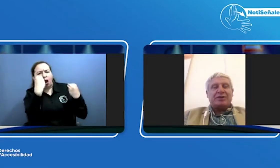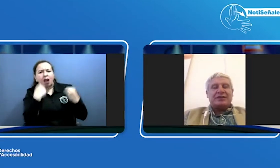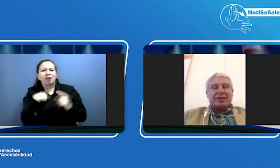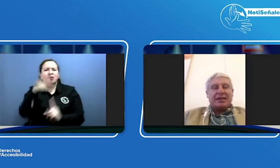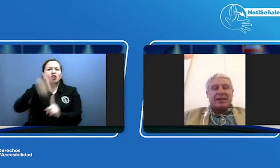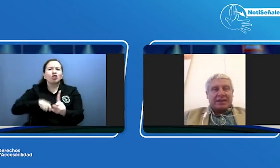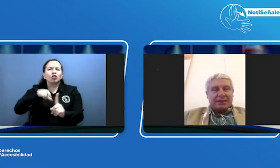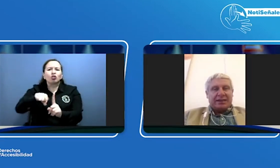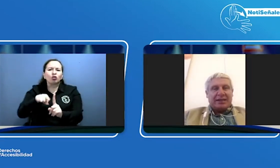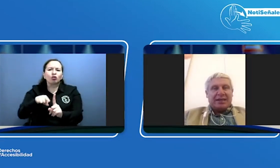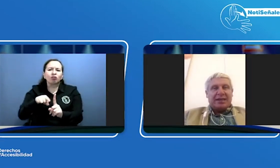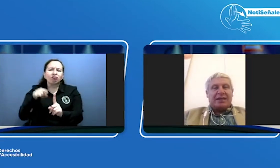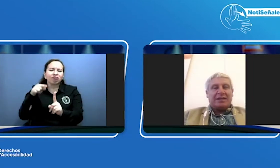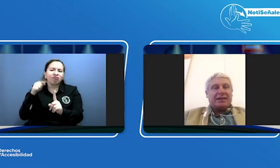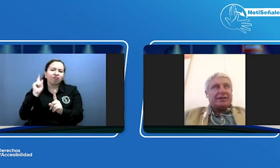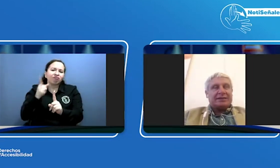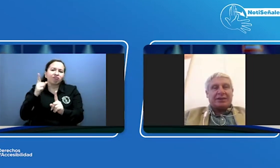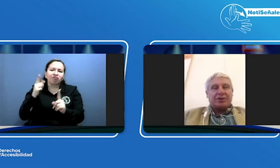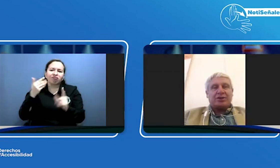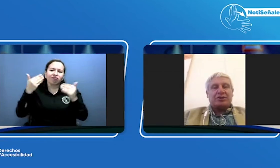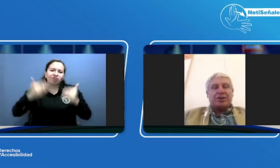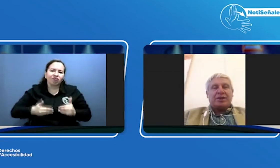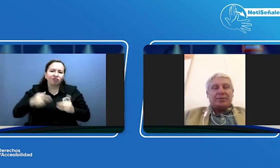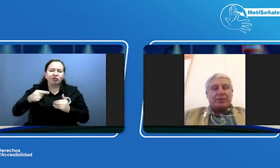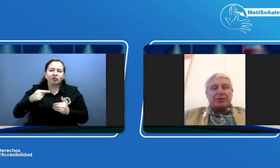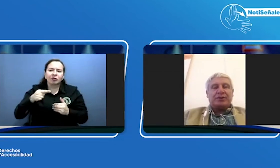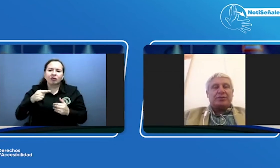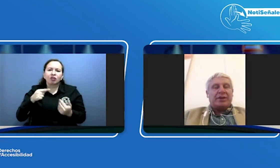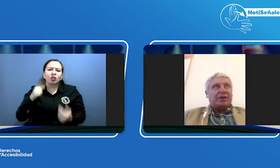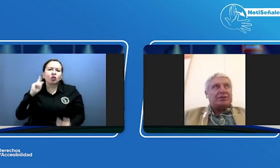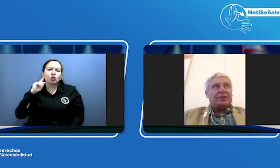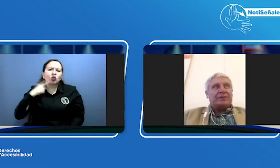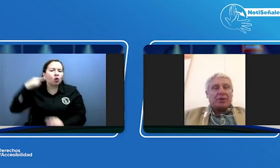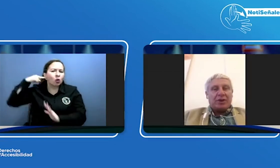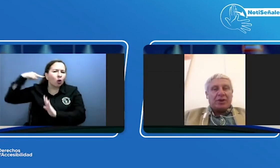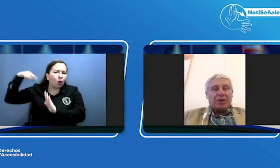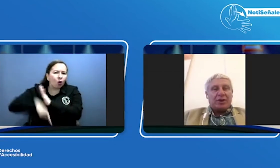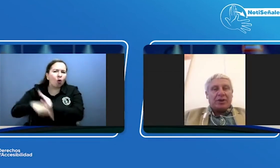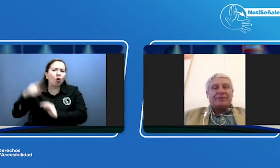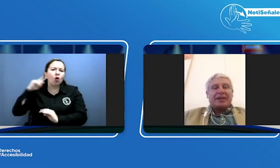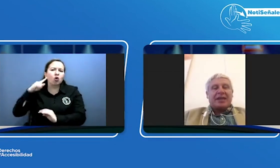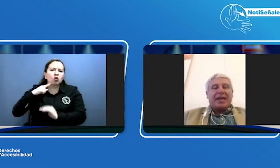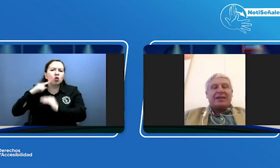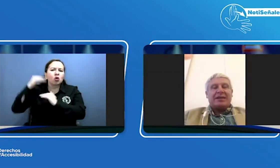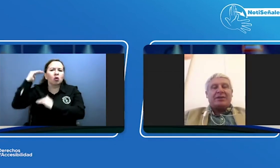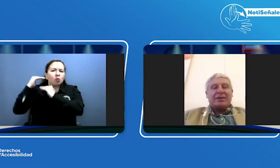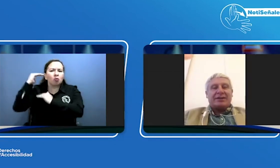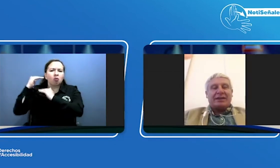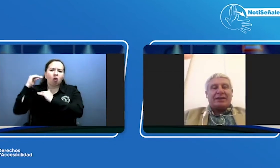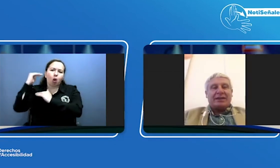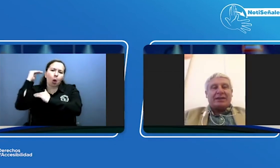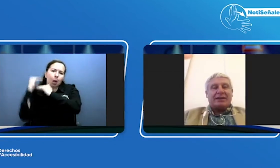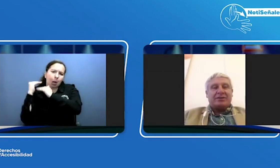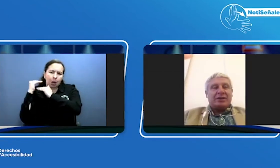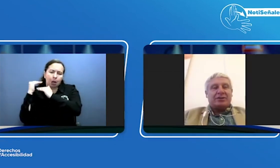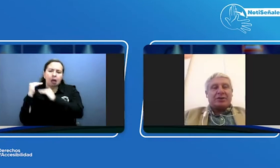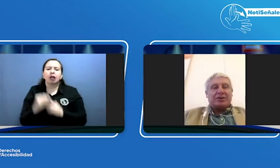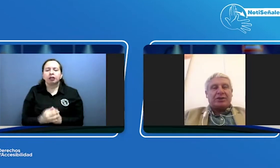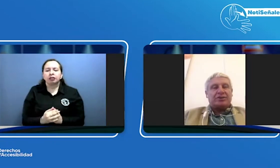vista de la de ser sordos profundos moderados o leves aquí obviamente con el doctor Lotto lo estuvimos